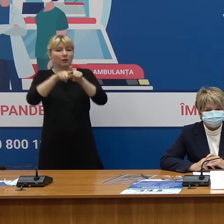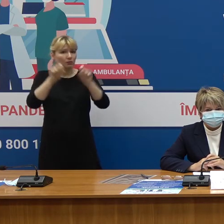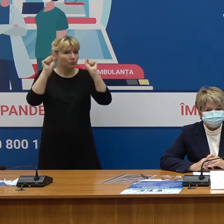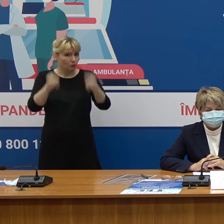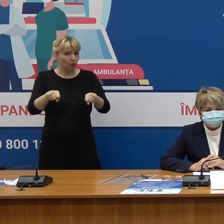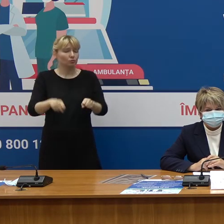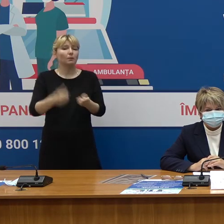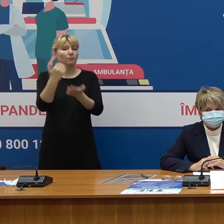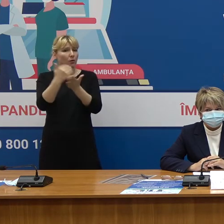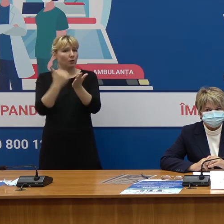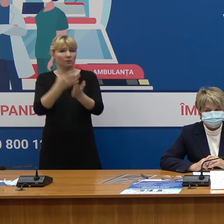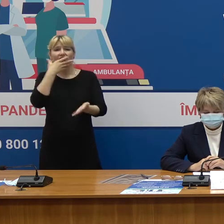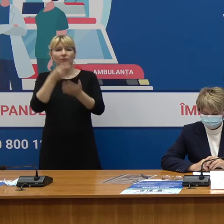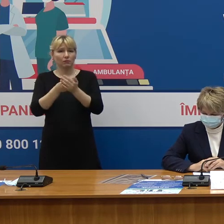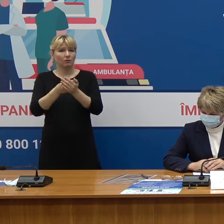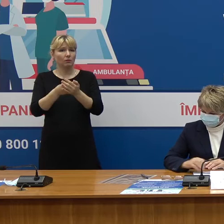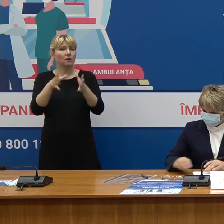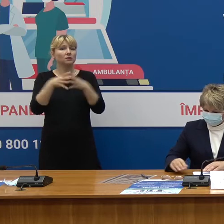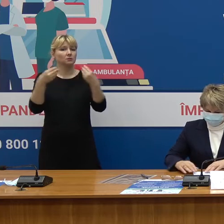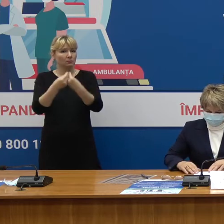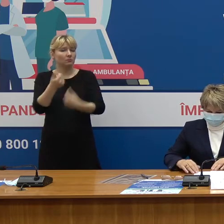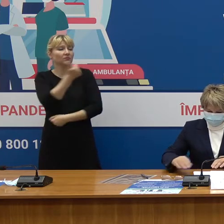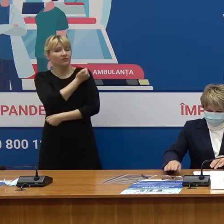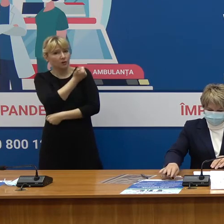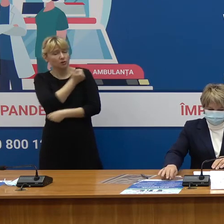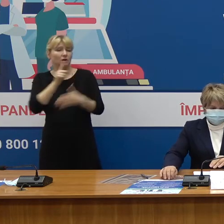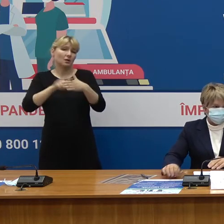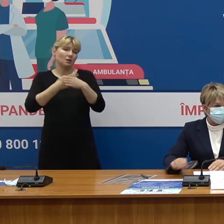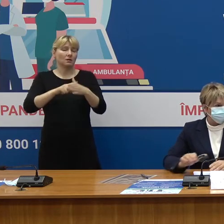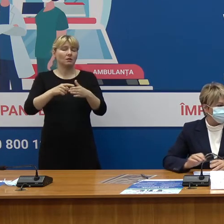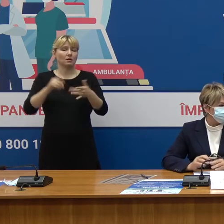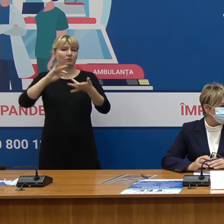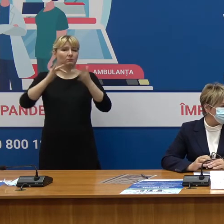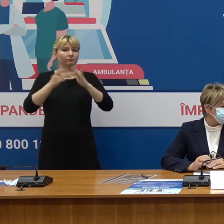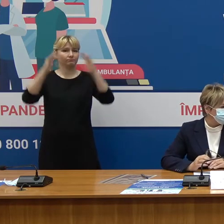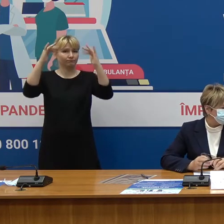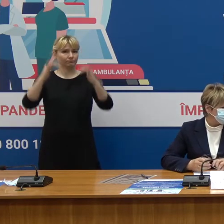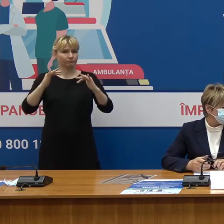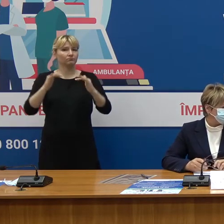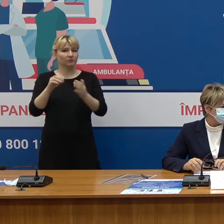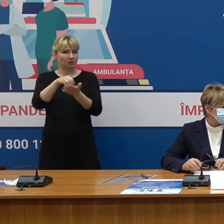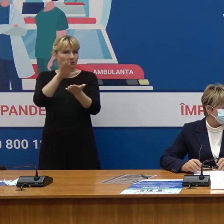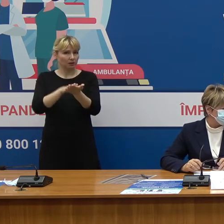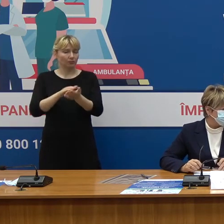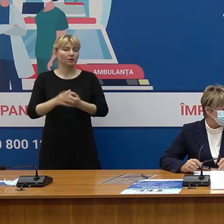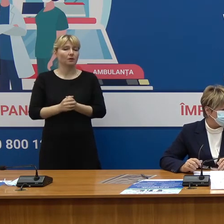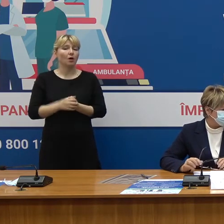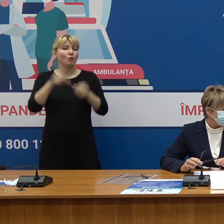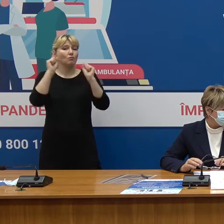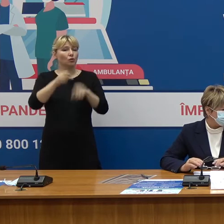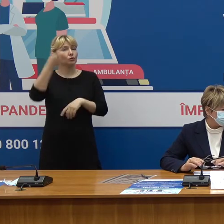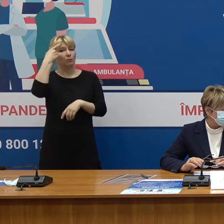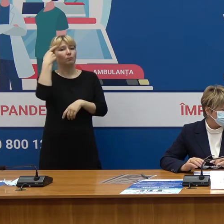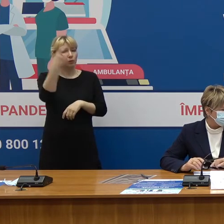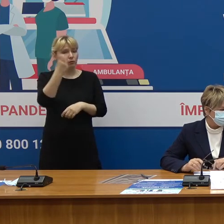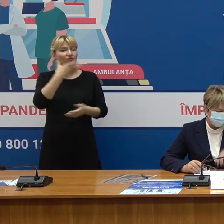programa la vaccinare prin intermediul online sau poate apela medicul de familie pentru a